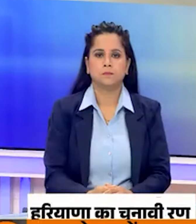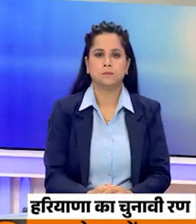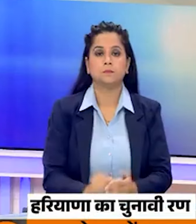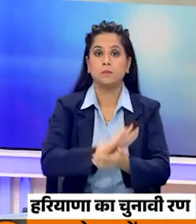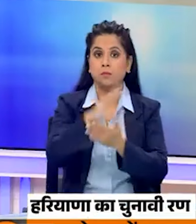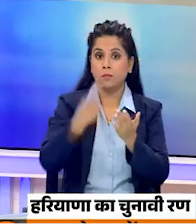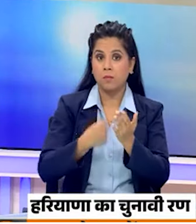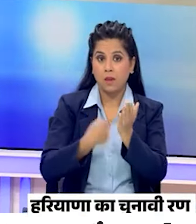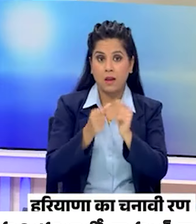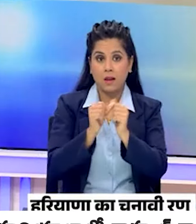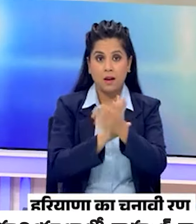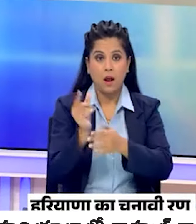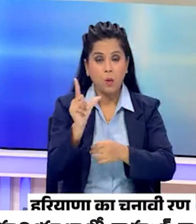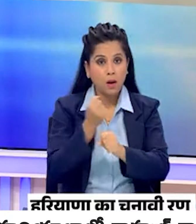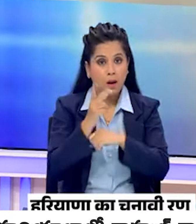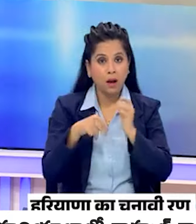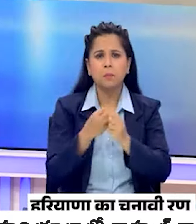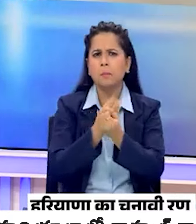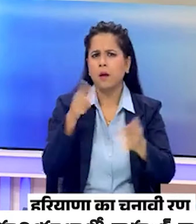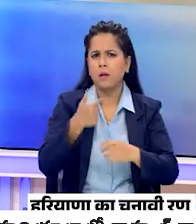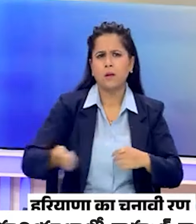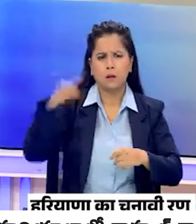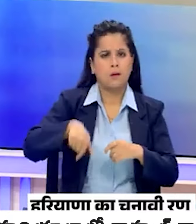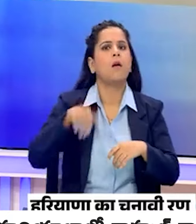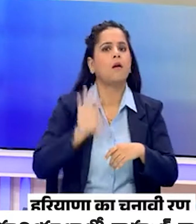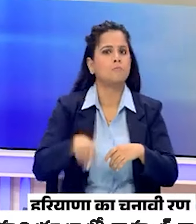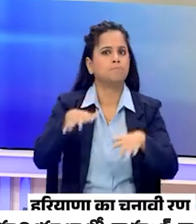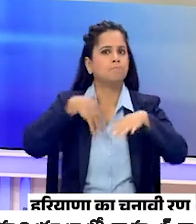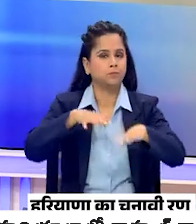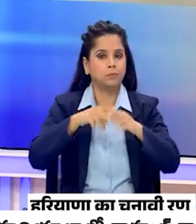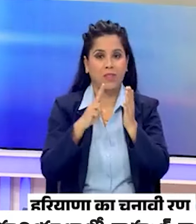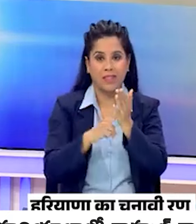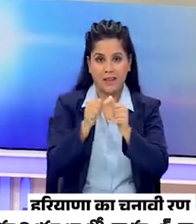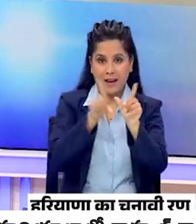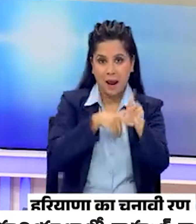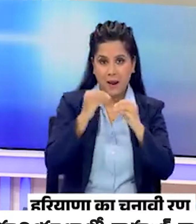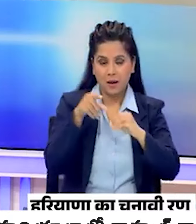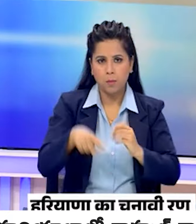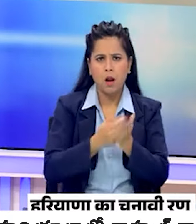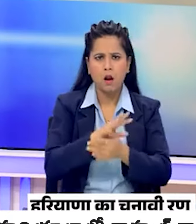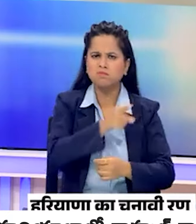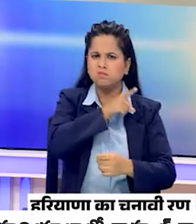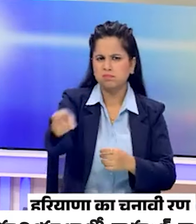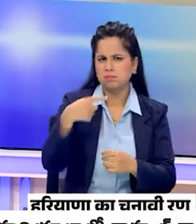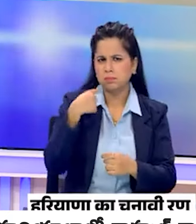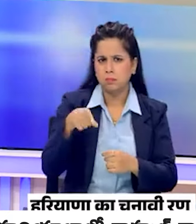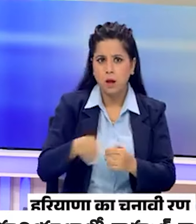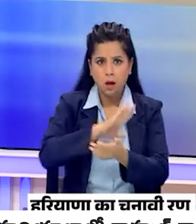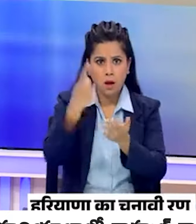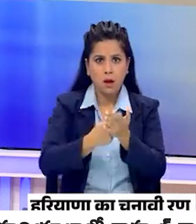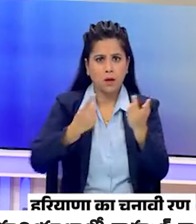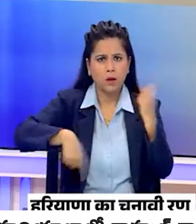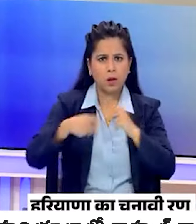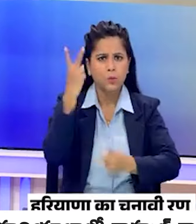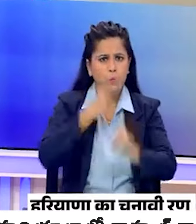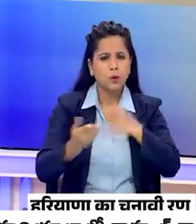हर्याणा में राहुल कांधी समेथ कई नेताओं की आज रली नयाब सिंग चैनीग ने राहुल कांधी पर साथ निशाना कहा हर्याणा टूरिस्मों से